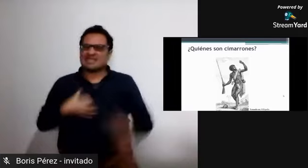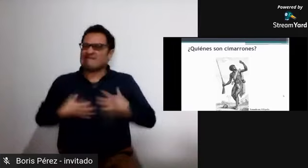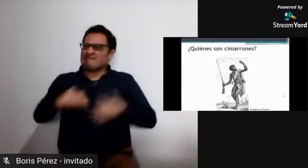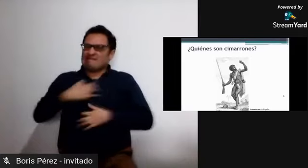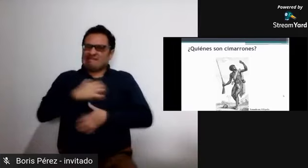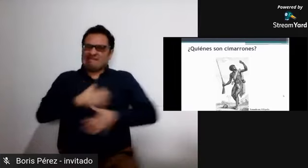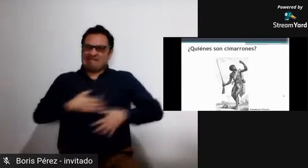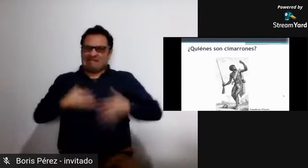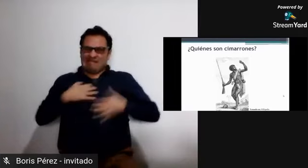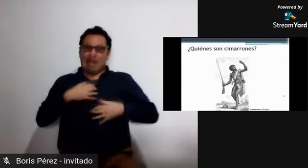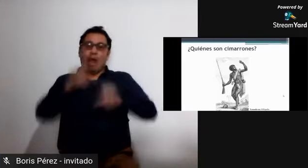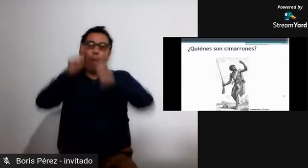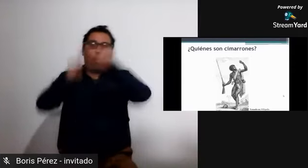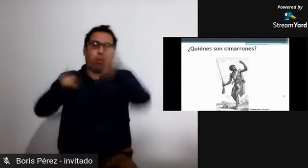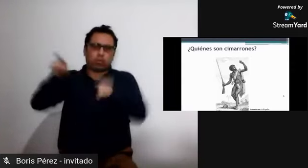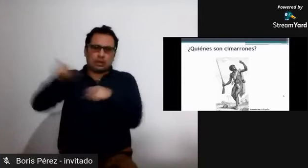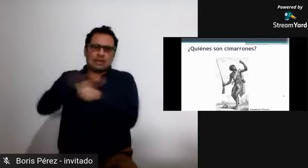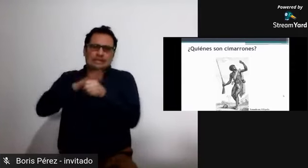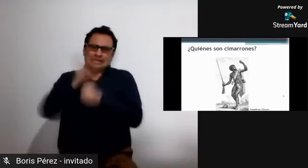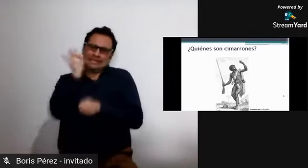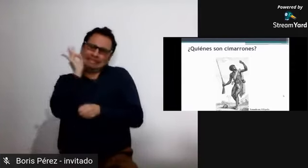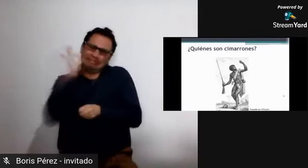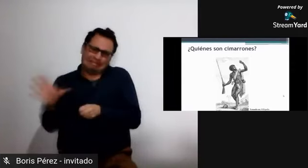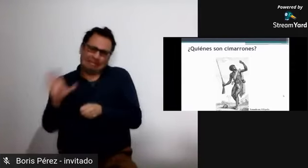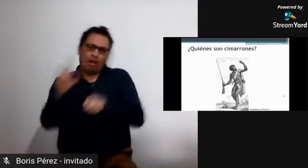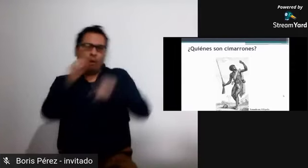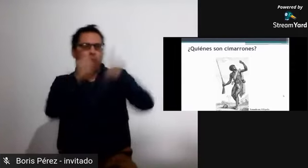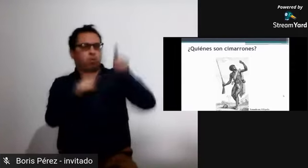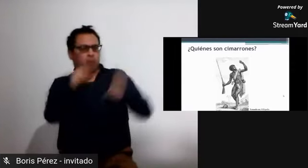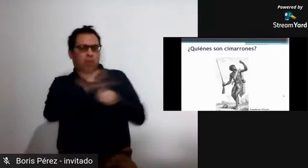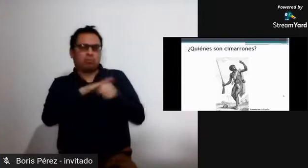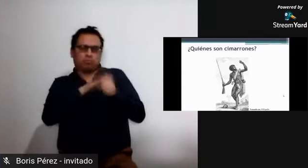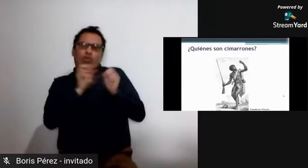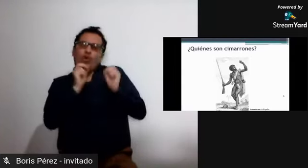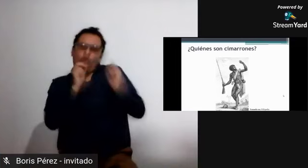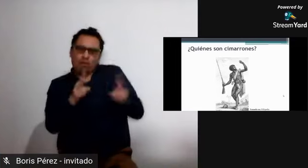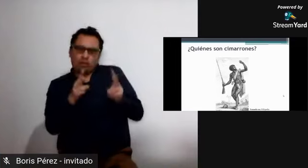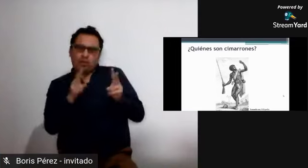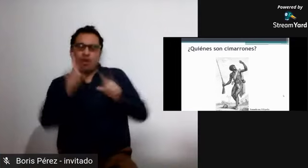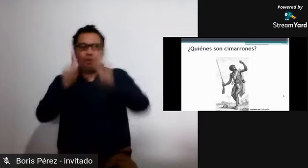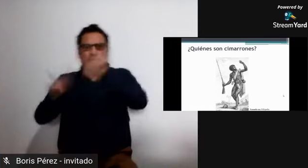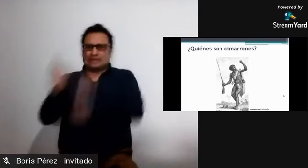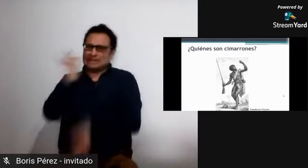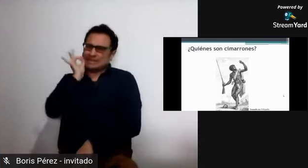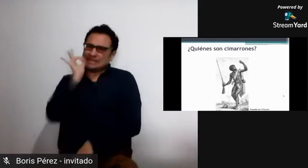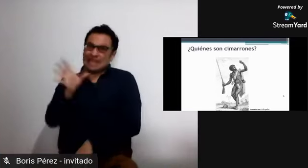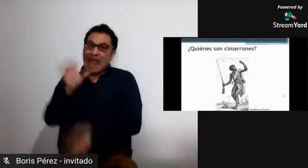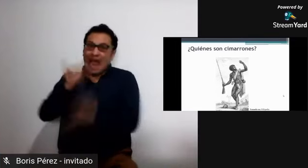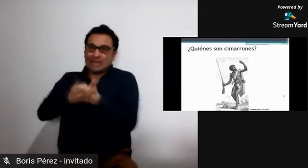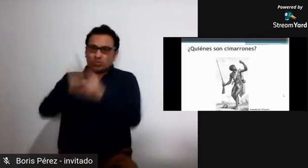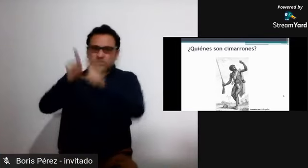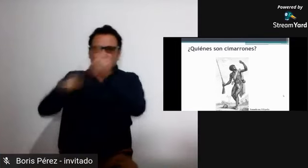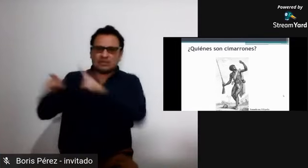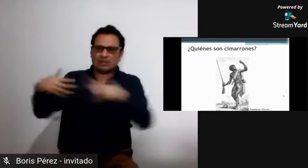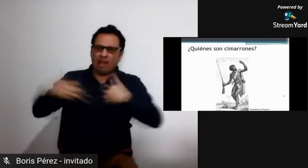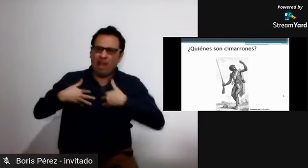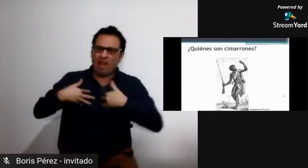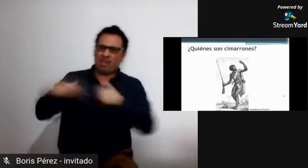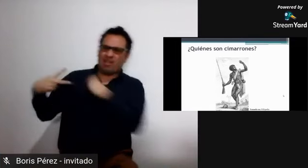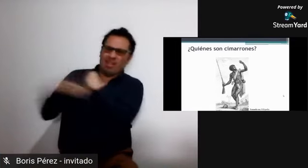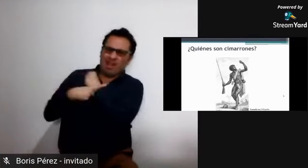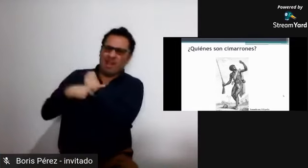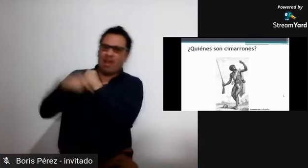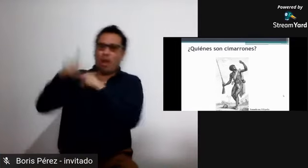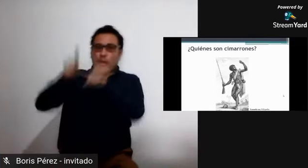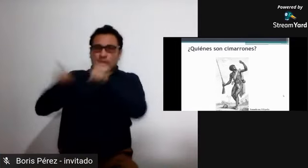una persona que a partir de su experiencia de vida este sufrimiento que tenía por estar sometido a las decisiones de